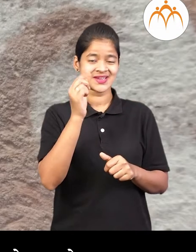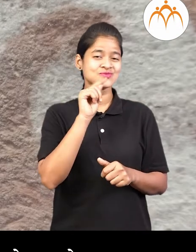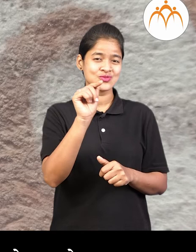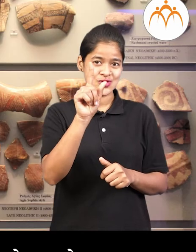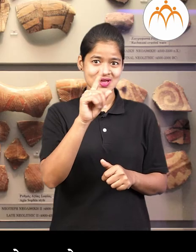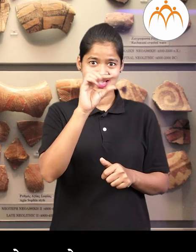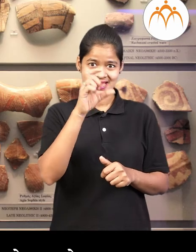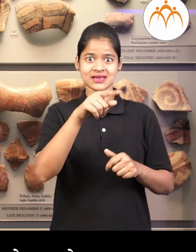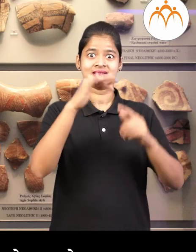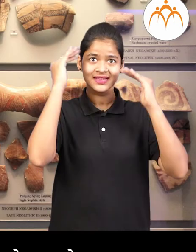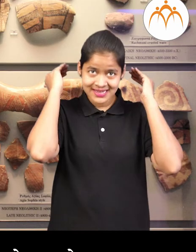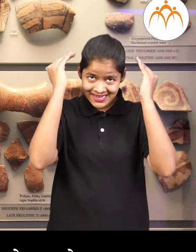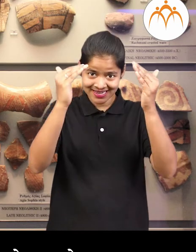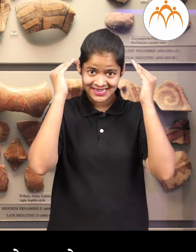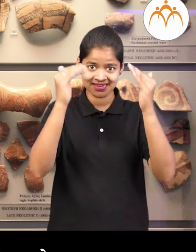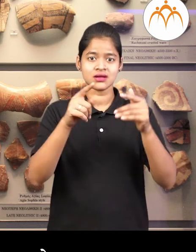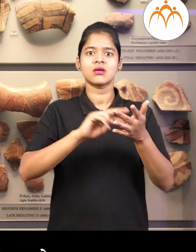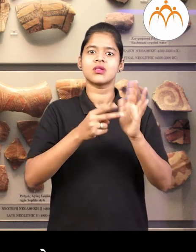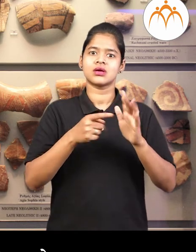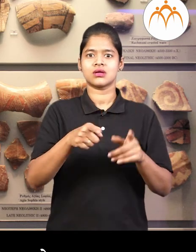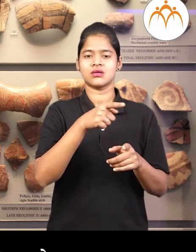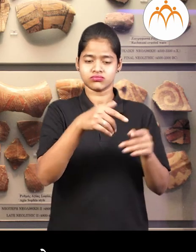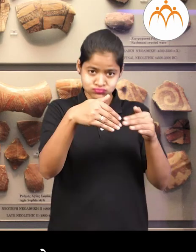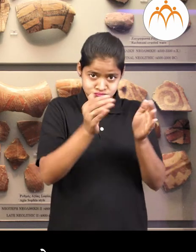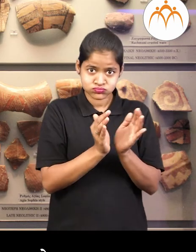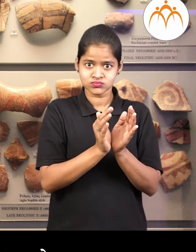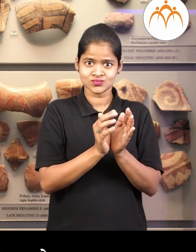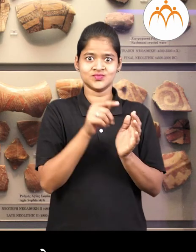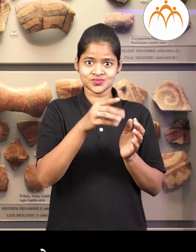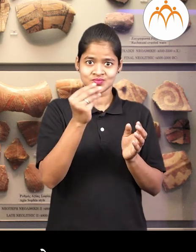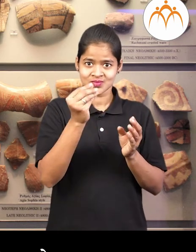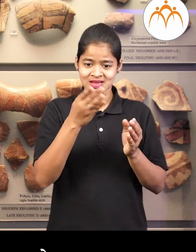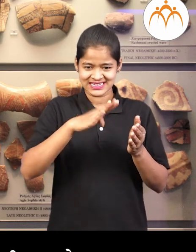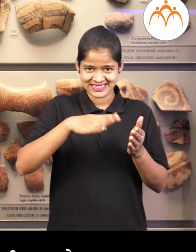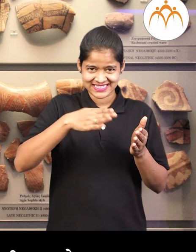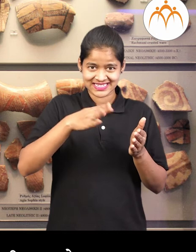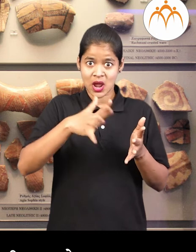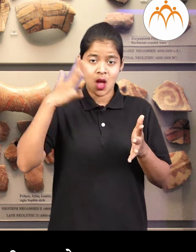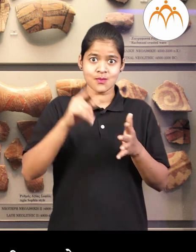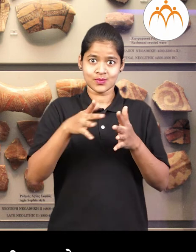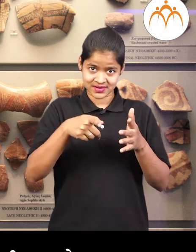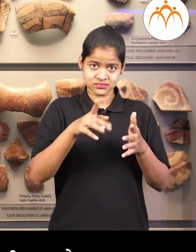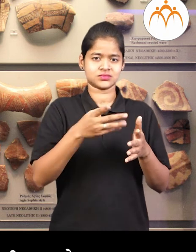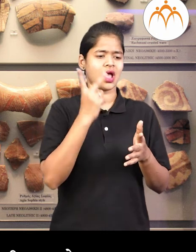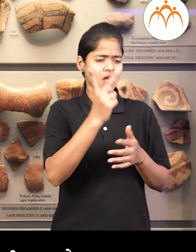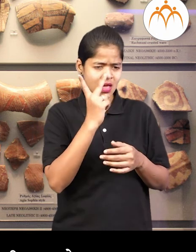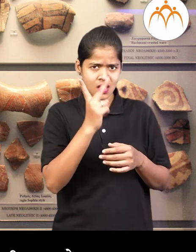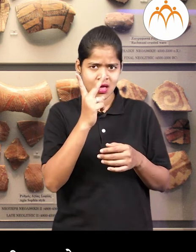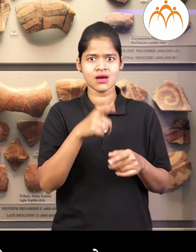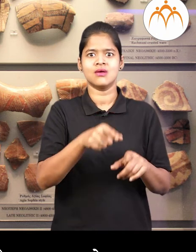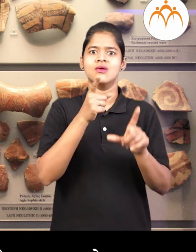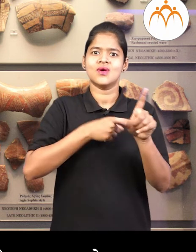नाणी, खापराचे तुकड़े, माती चा भाजलेल्या वस्तुन चे तुकड़े या वरुन त्या वस्तु कुंट्या